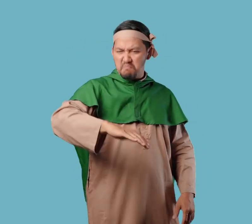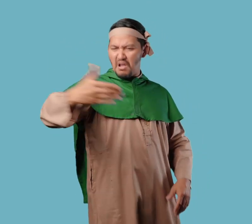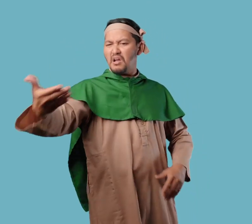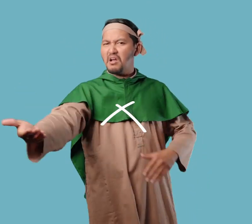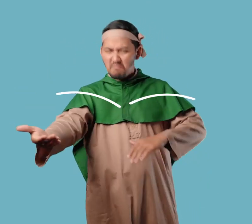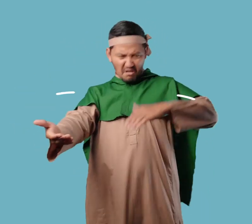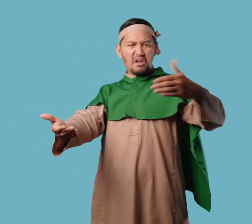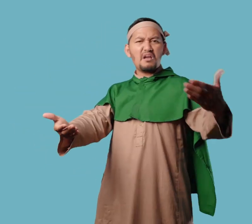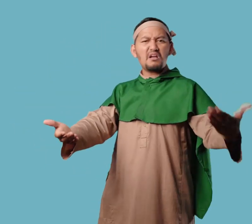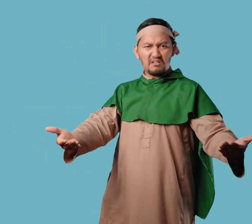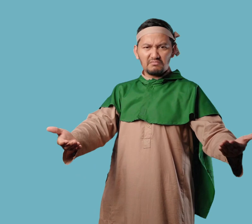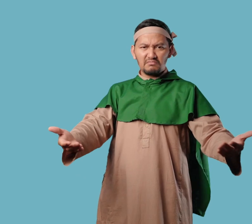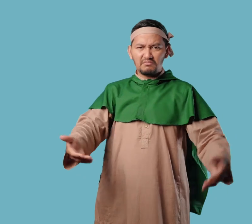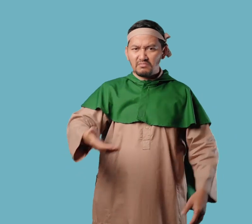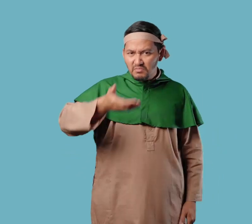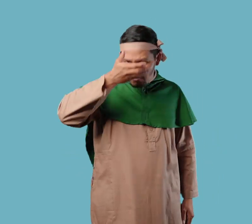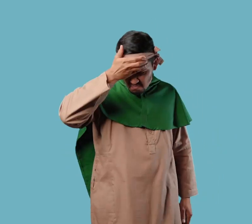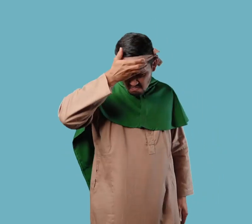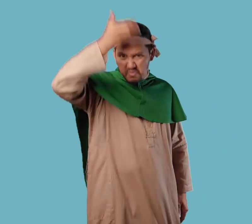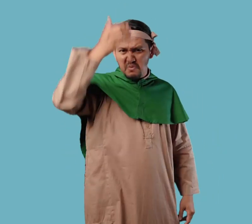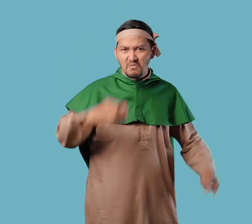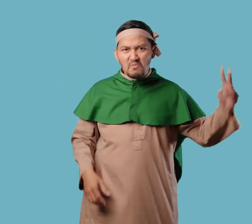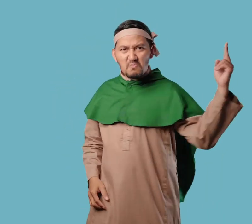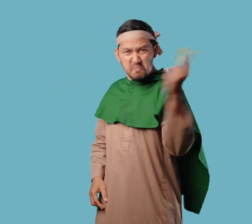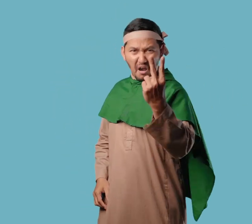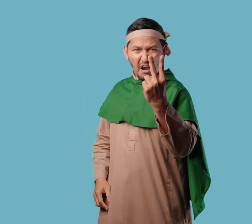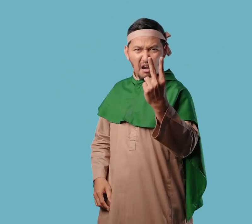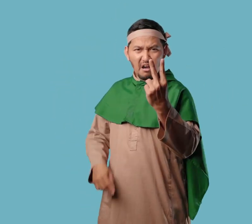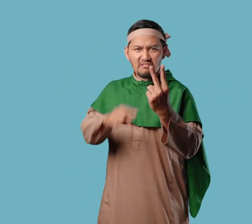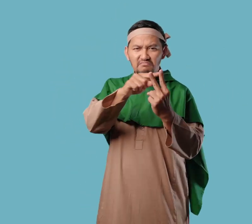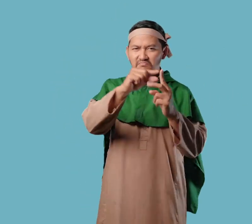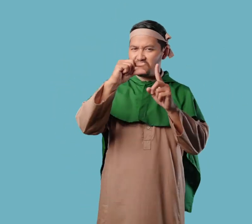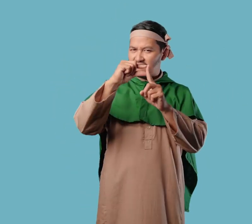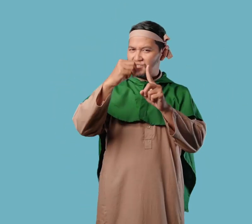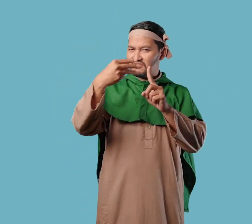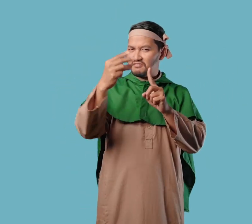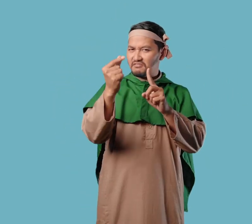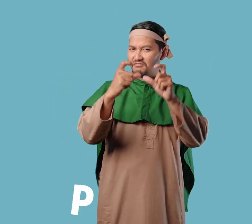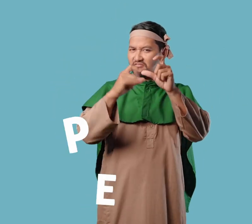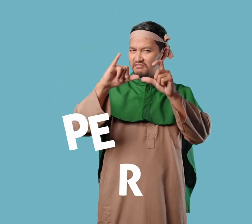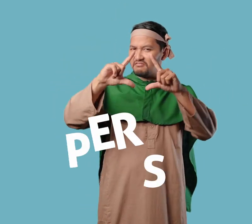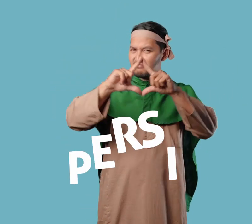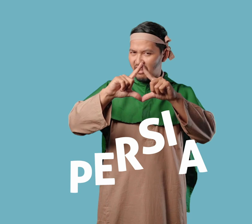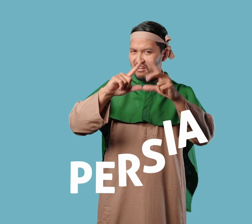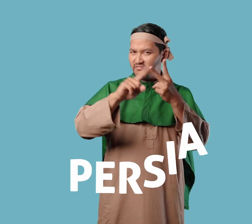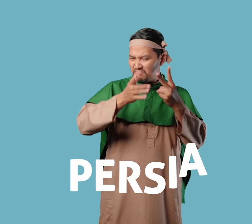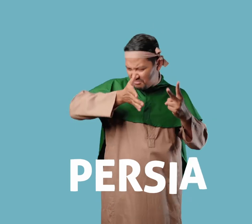Termasuk Dua kerajaan yang paling besar Dan paling berkuasa saat itu Yaitu kerajaan